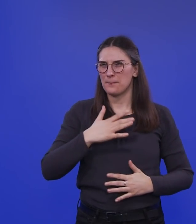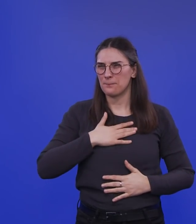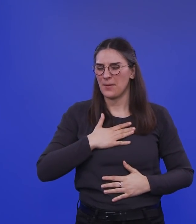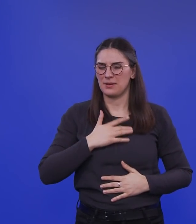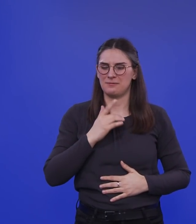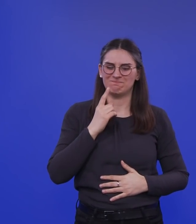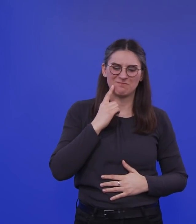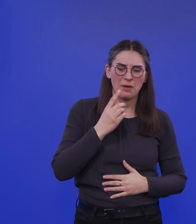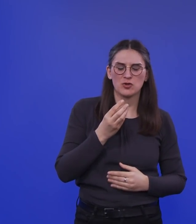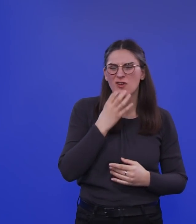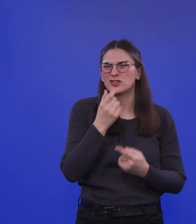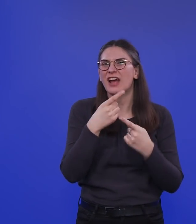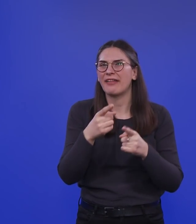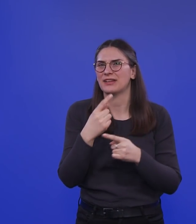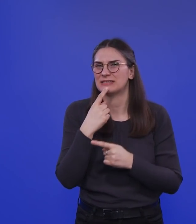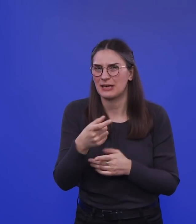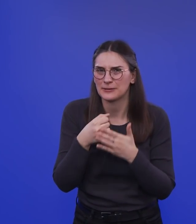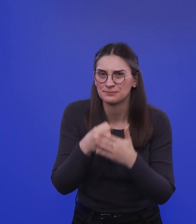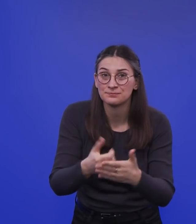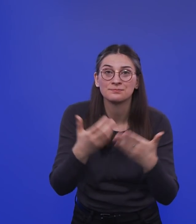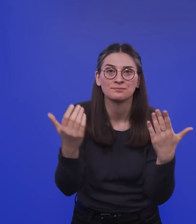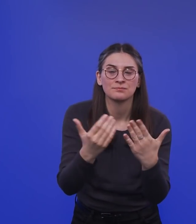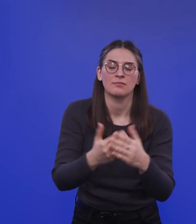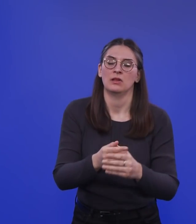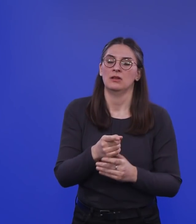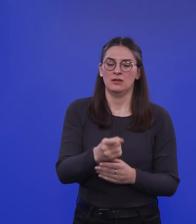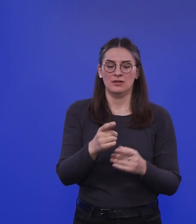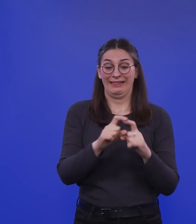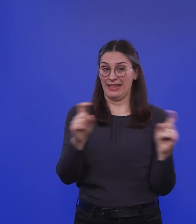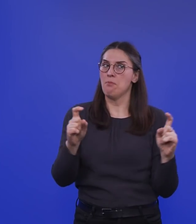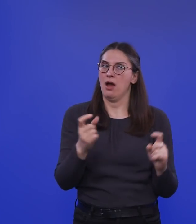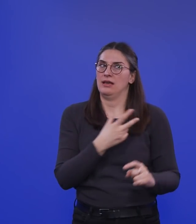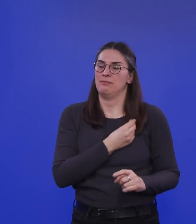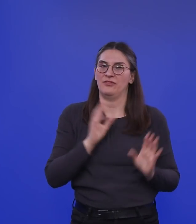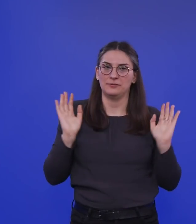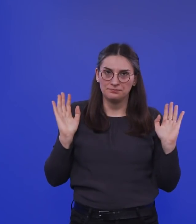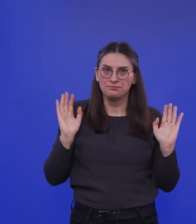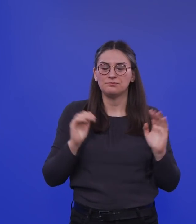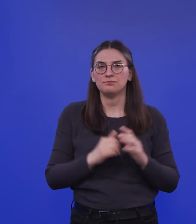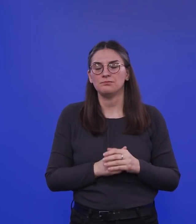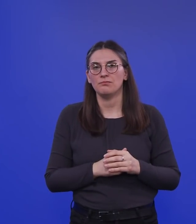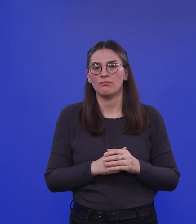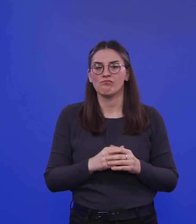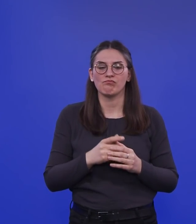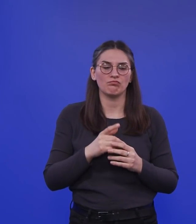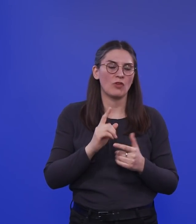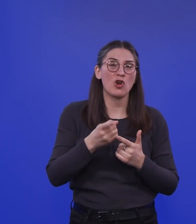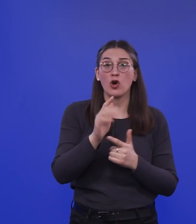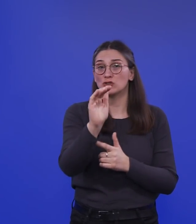betonen, wenn man sich überhaupt über dieses Impfthema hier jetzt so unterhalten will und auch mit einer Zukunftsperspektive.